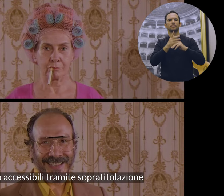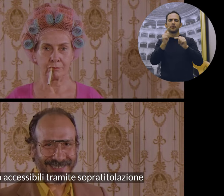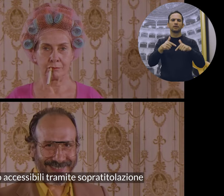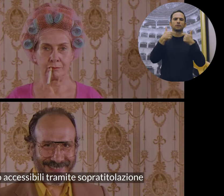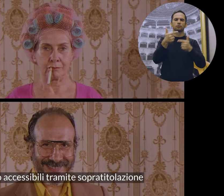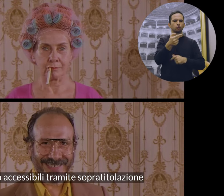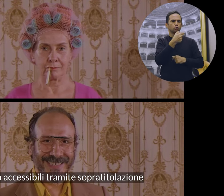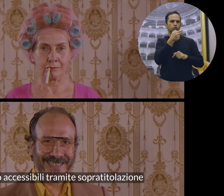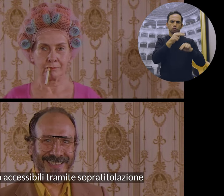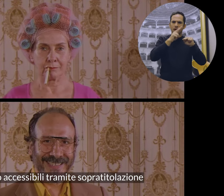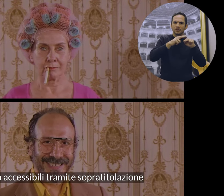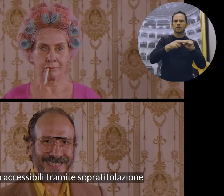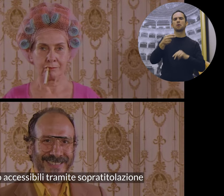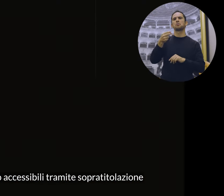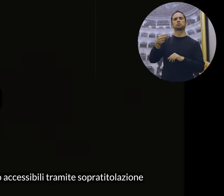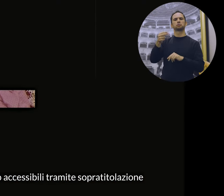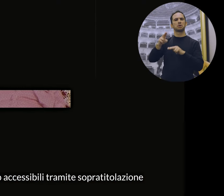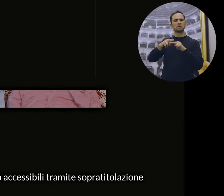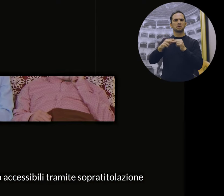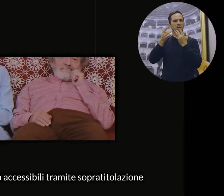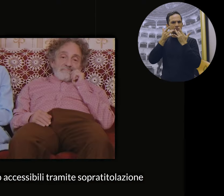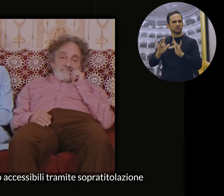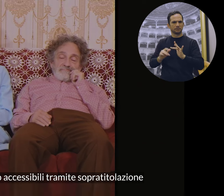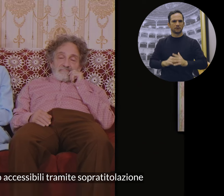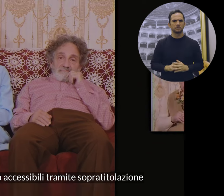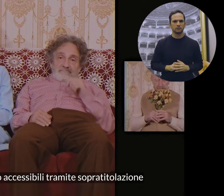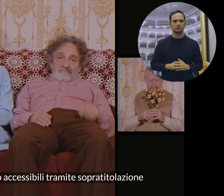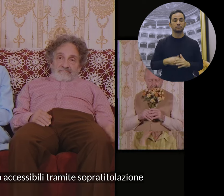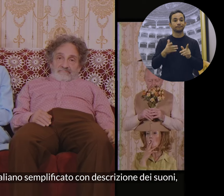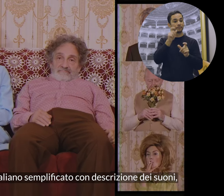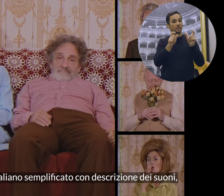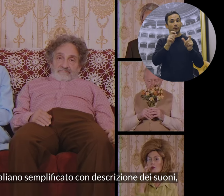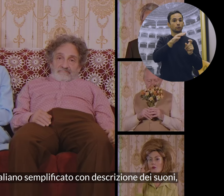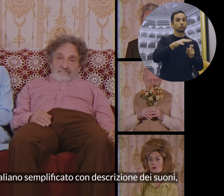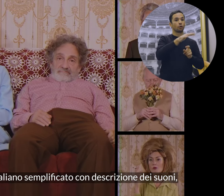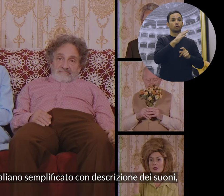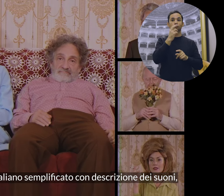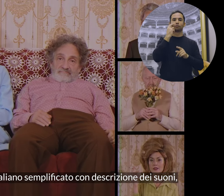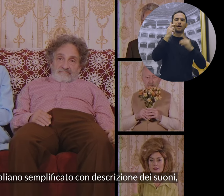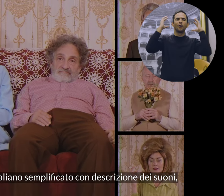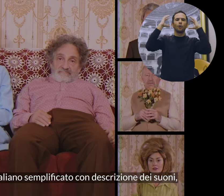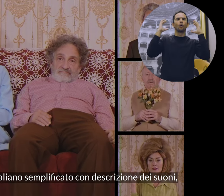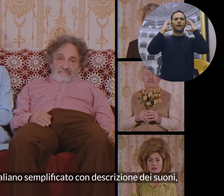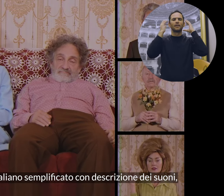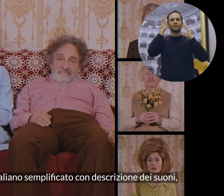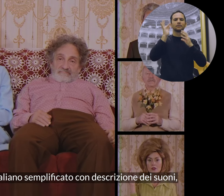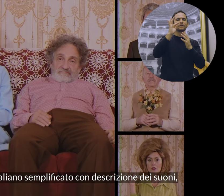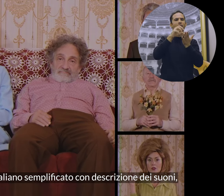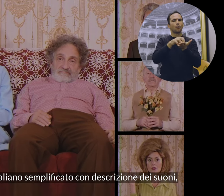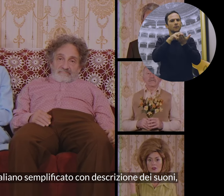saranno accessibili tramite sopra titolazione in italiano e in italiano semplificato con descrizione